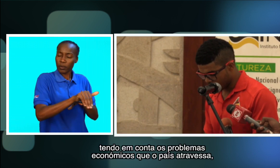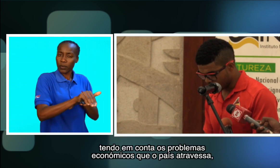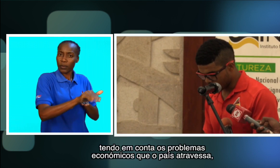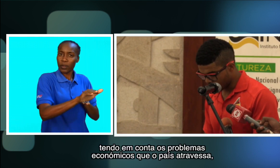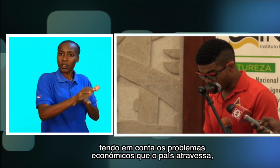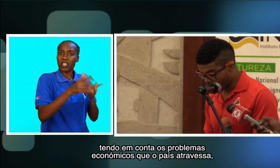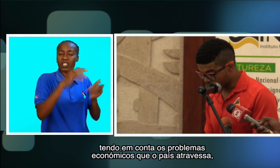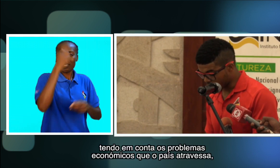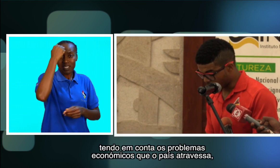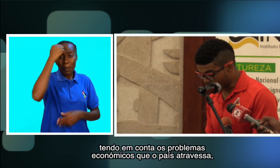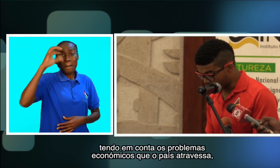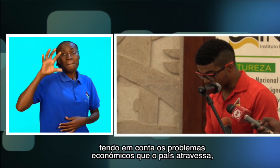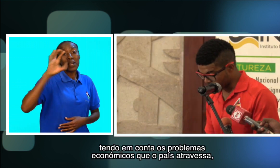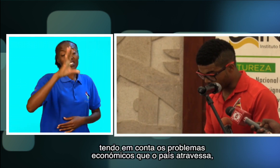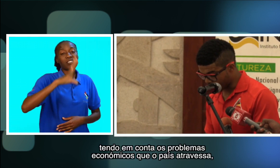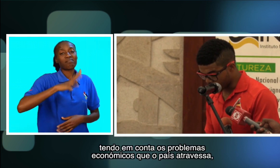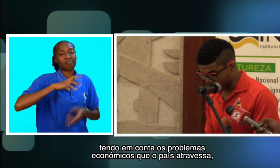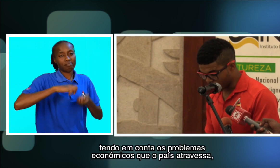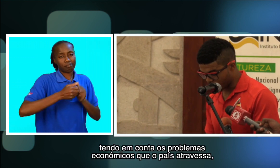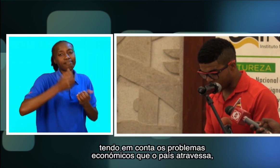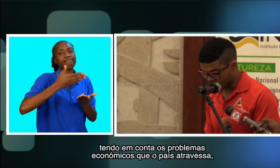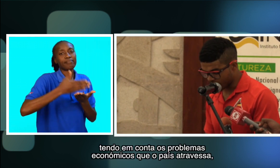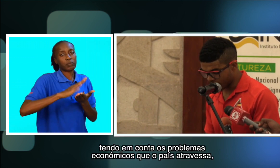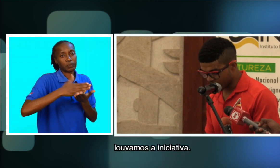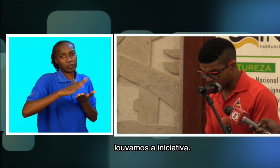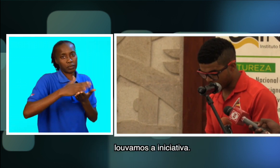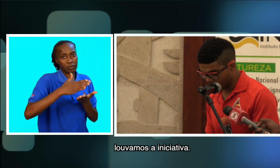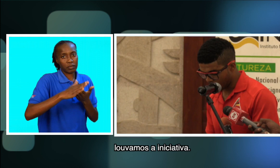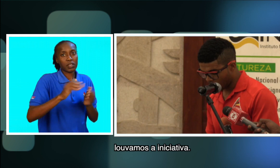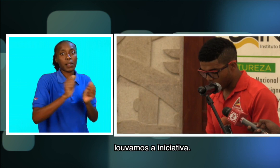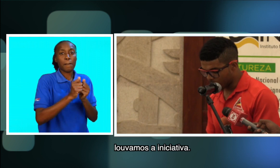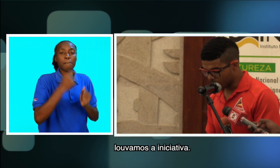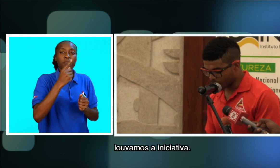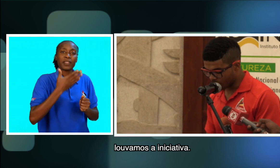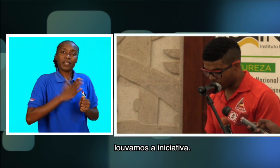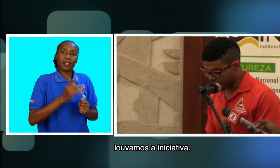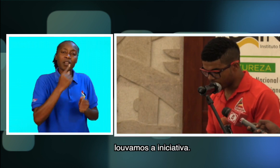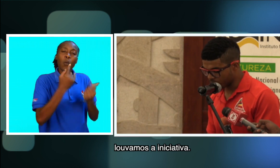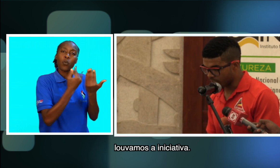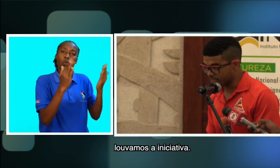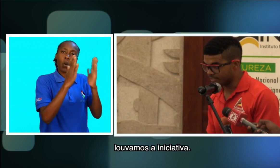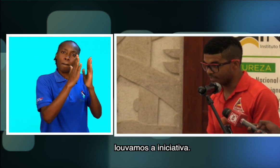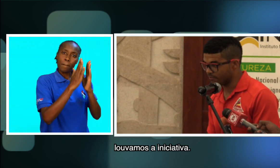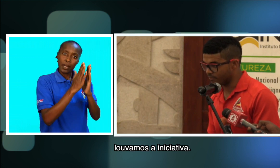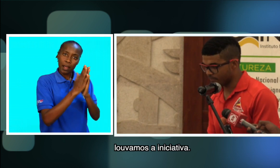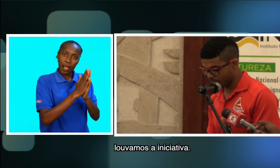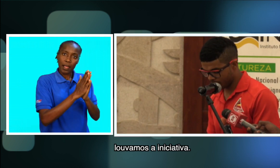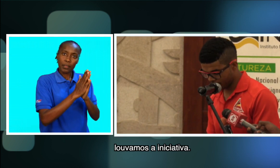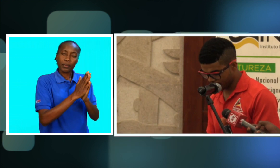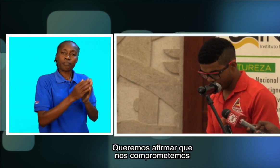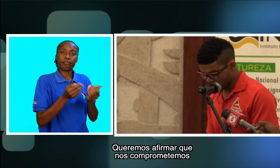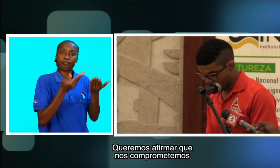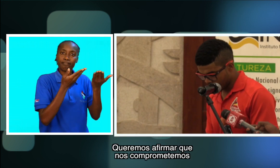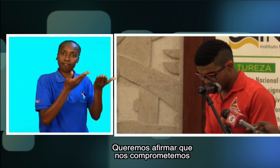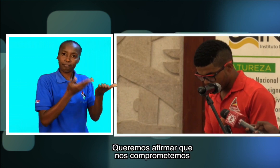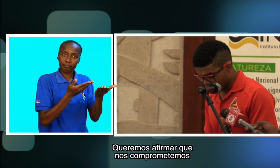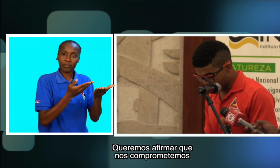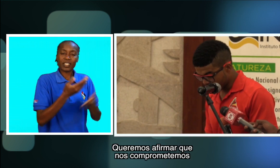sendo em conta dos problemas econômicos que o país atravessa, que renovarmos a iniciativa. Queremos